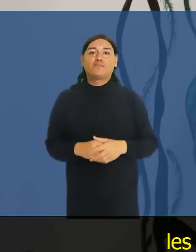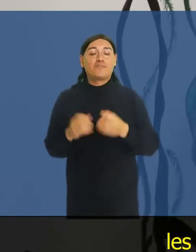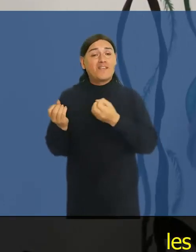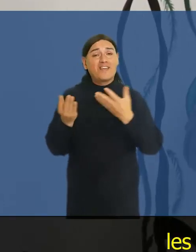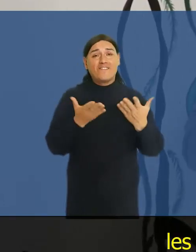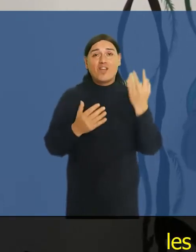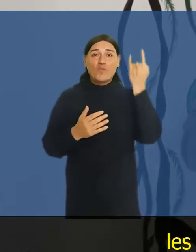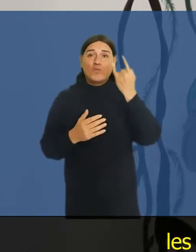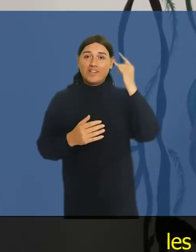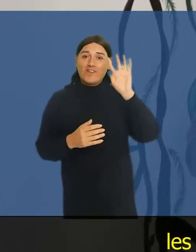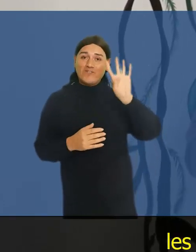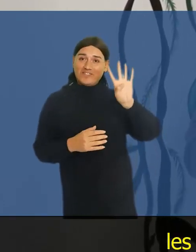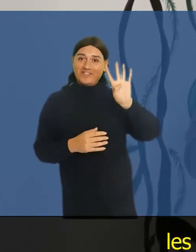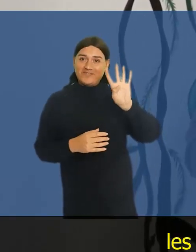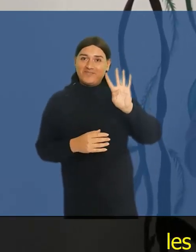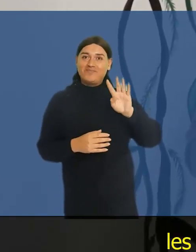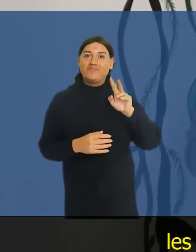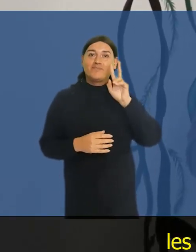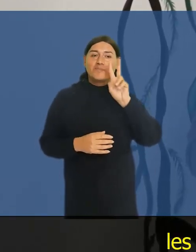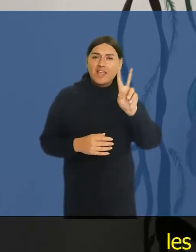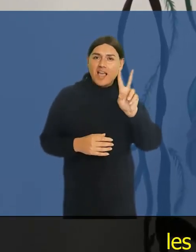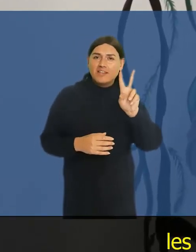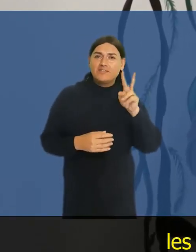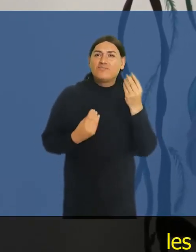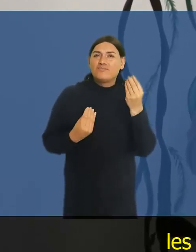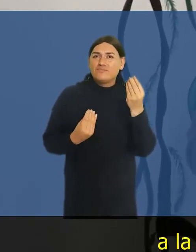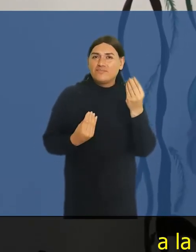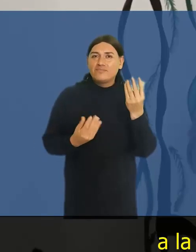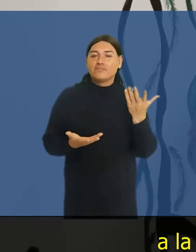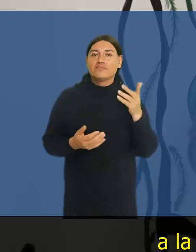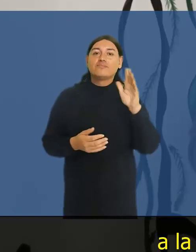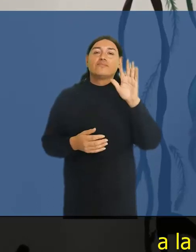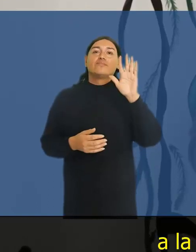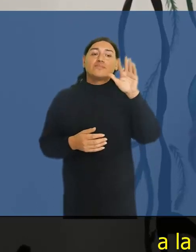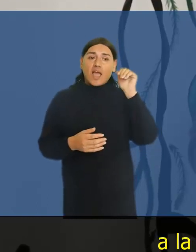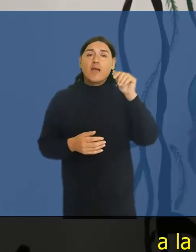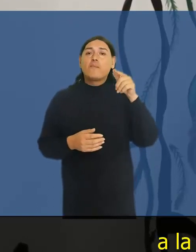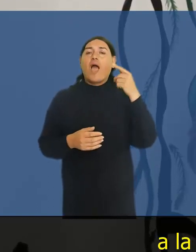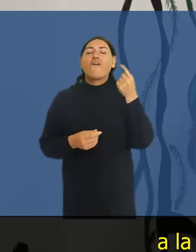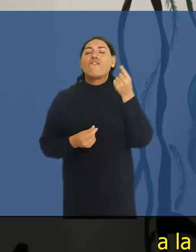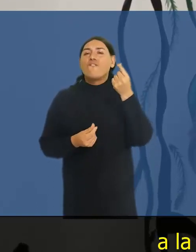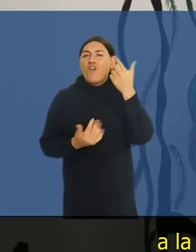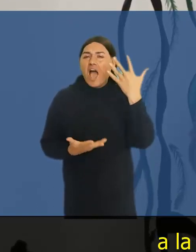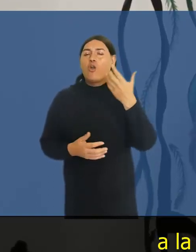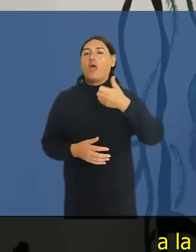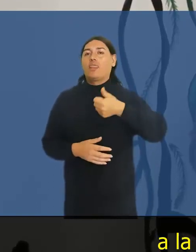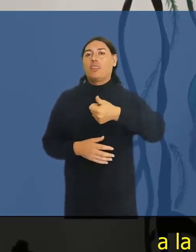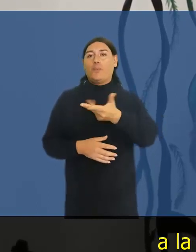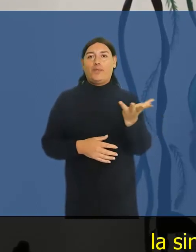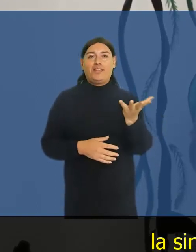Les doy la bienvenida para ver la unidad 4, a la que llamamos Valorando la